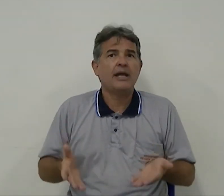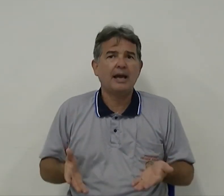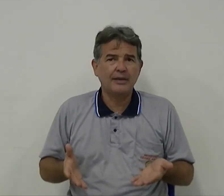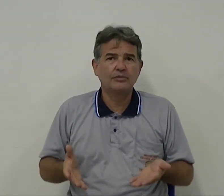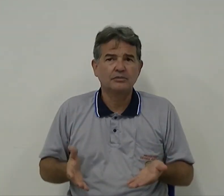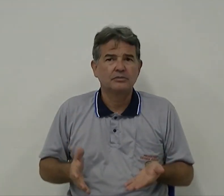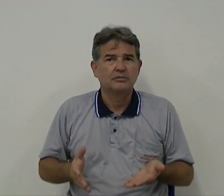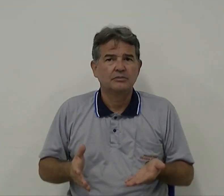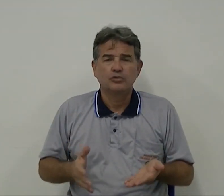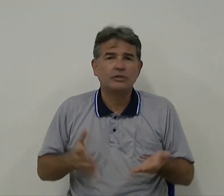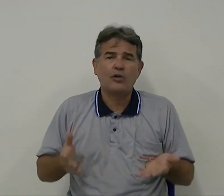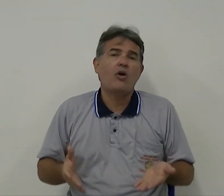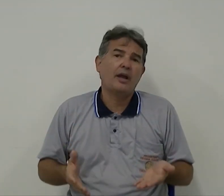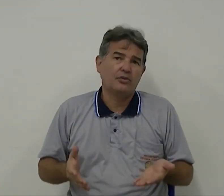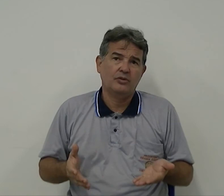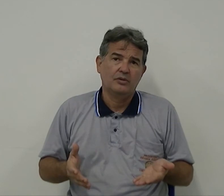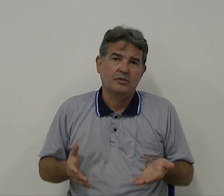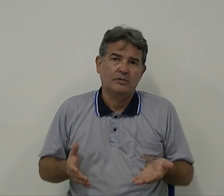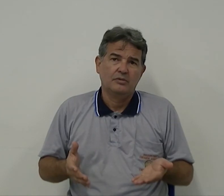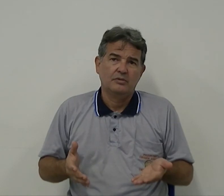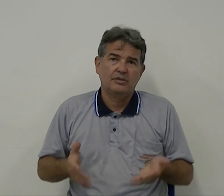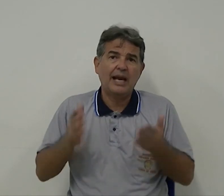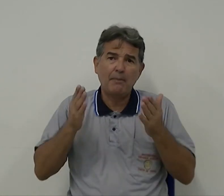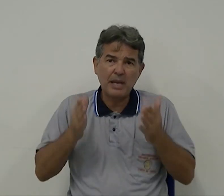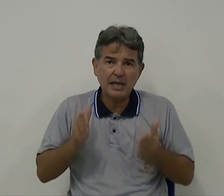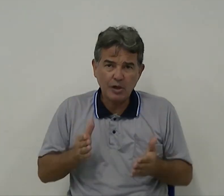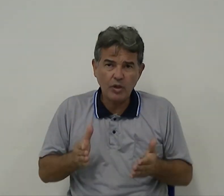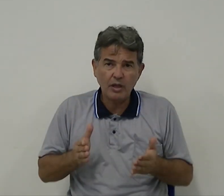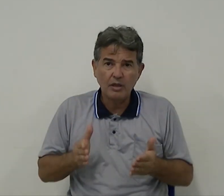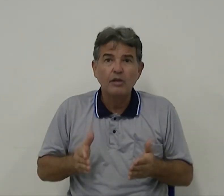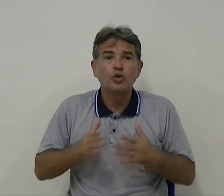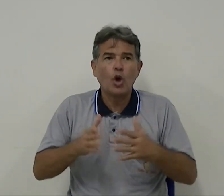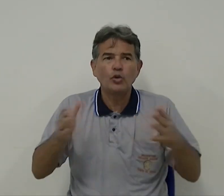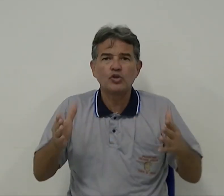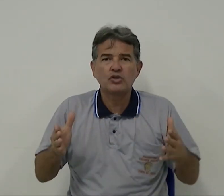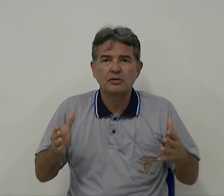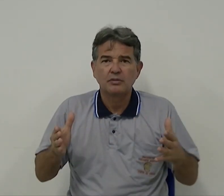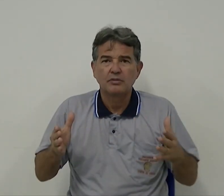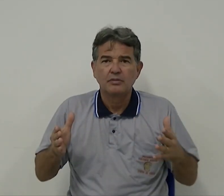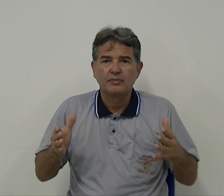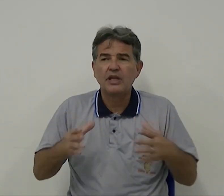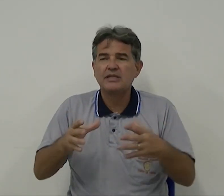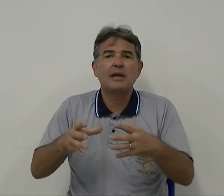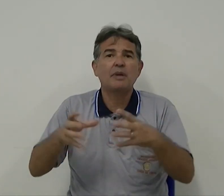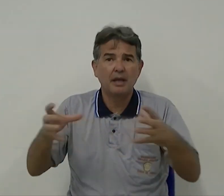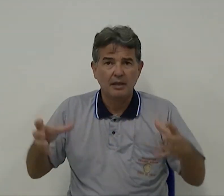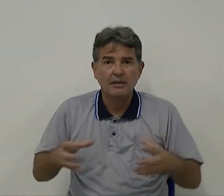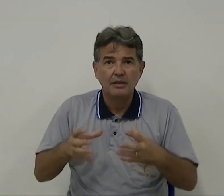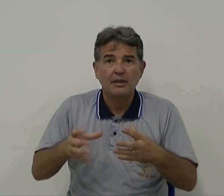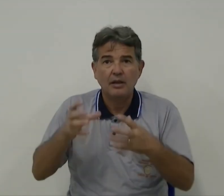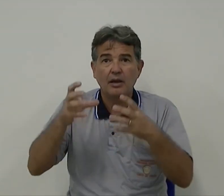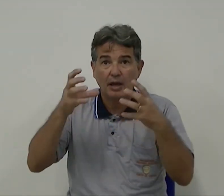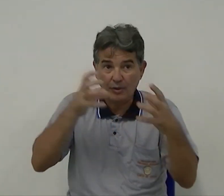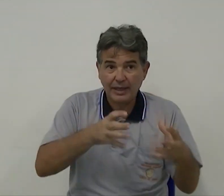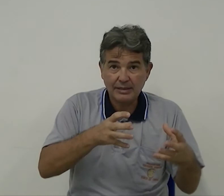errado, não está correto, sala bilíngue, todos, tem que saber, a língua